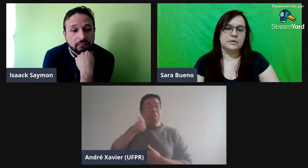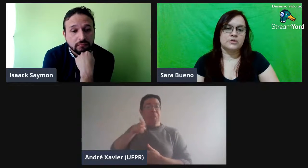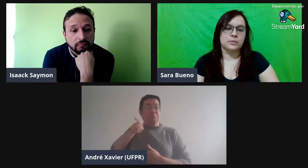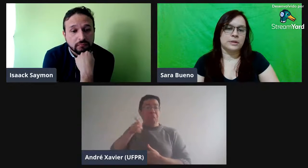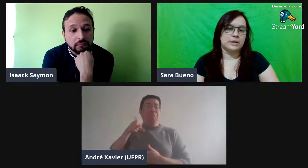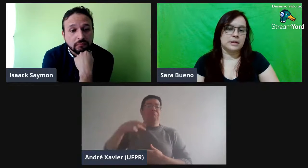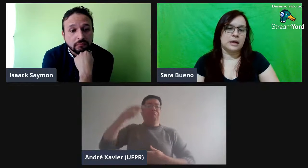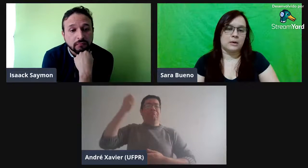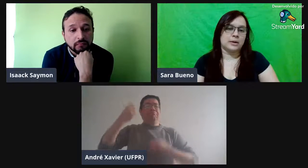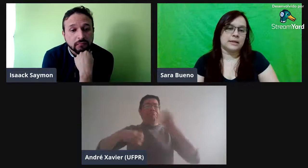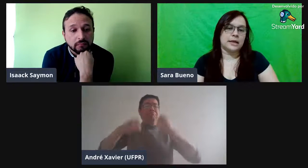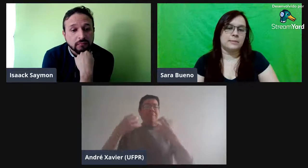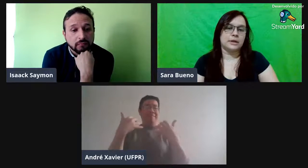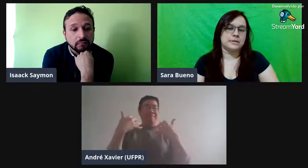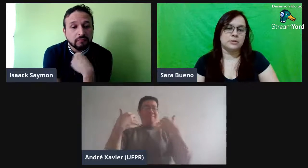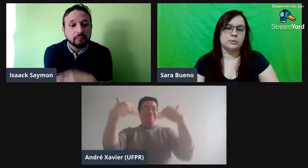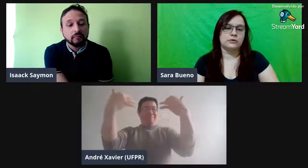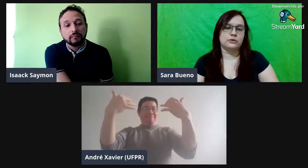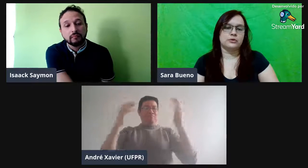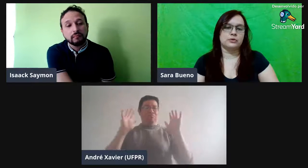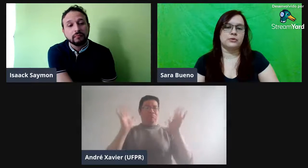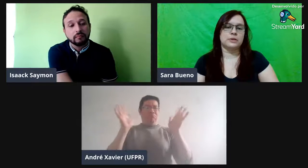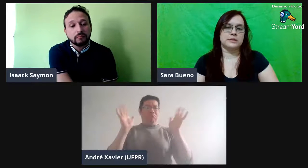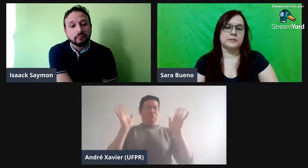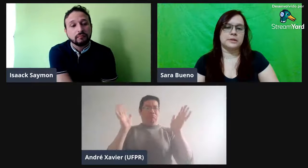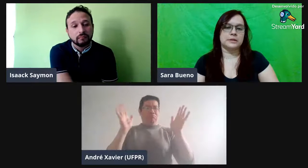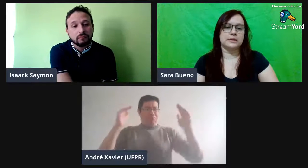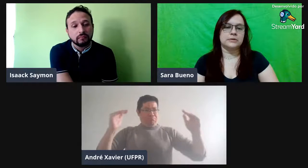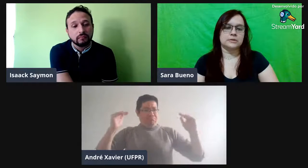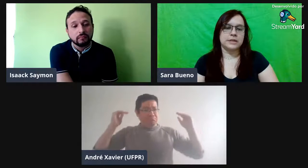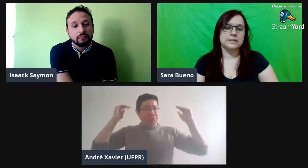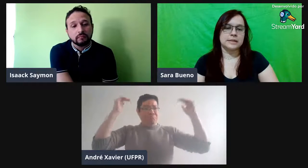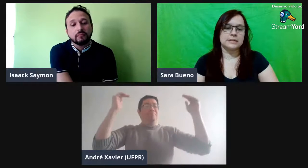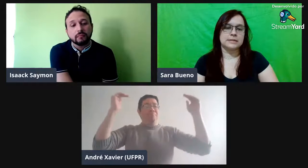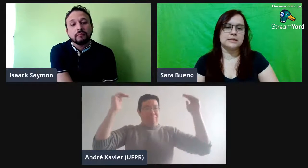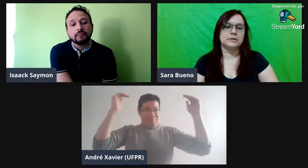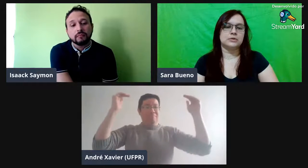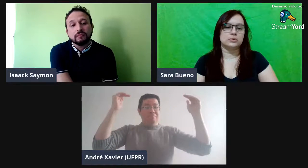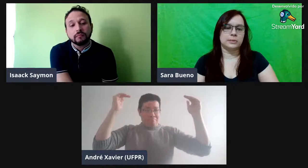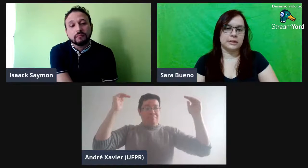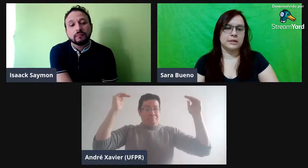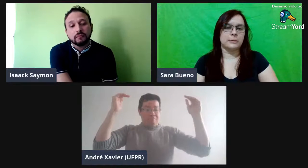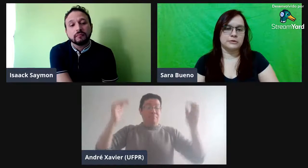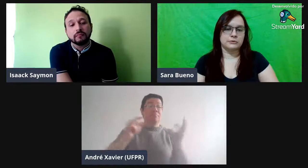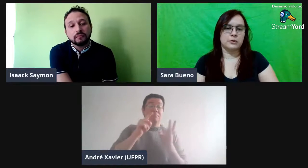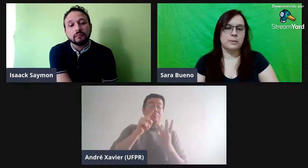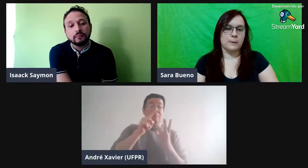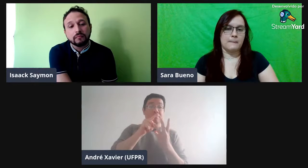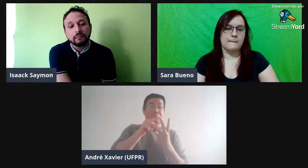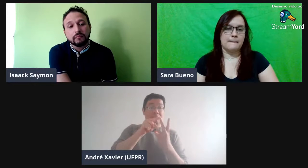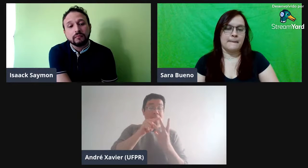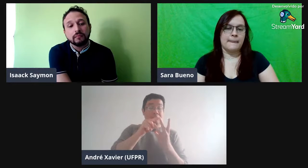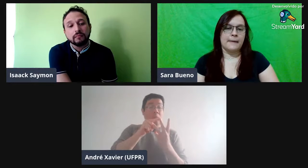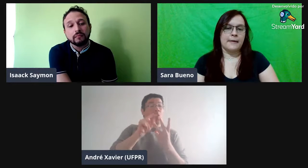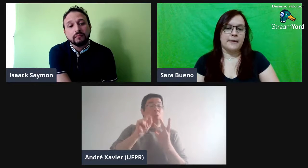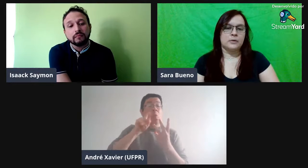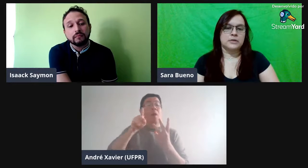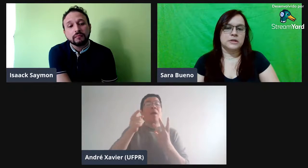sobre a aula acadêmica, seria um professor ali explicando, né, sinalizando de uma maneira mais formal. O